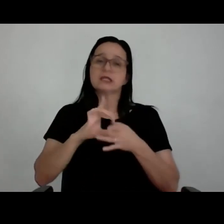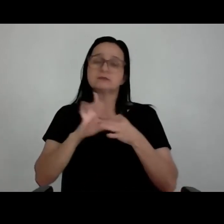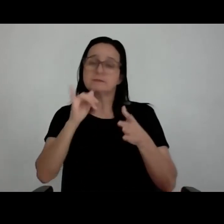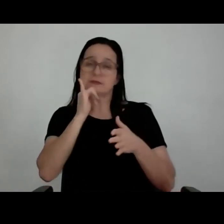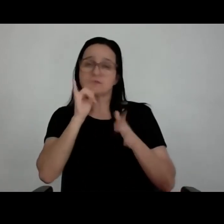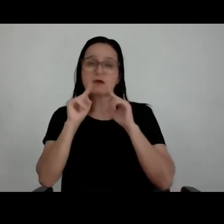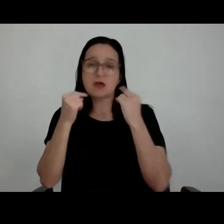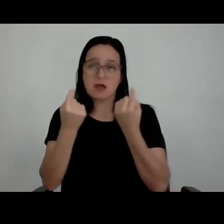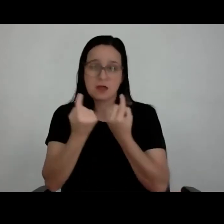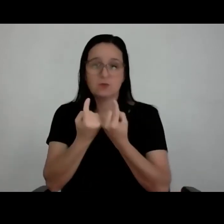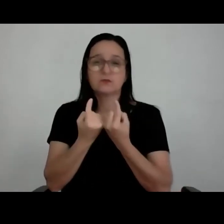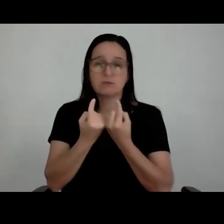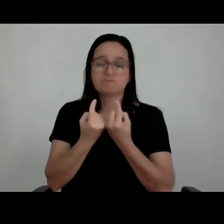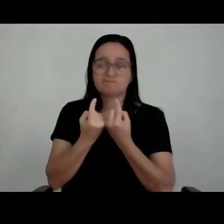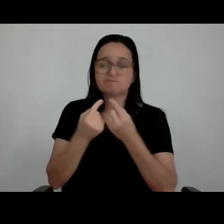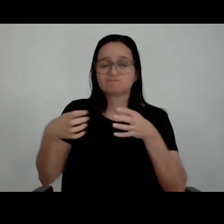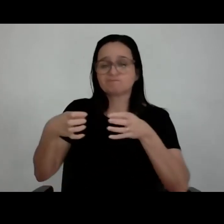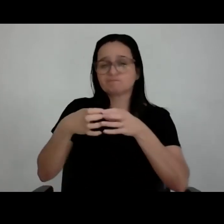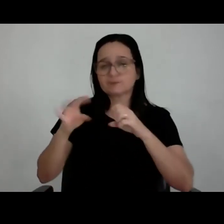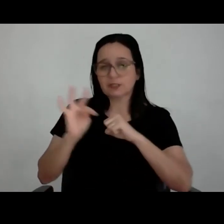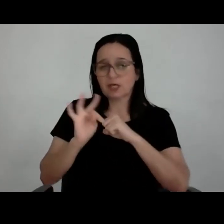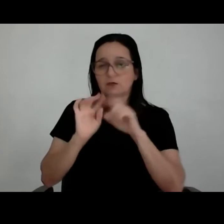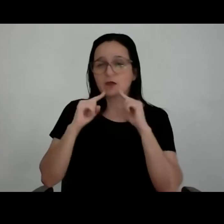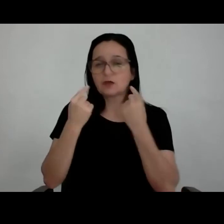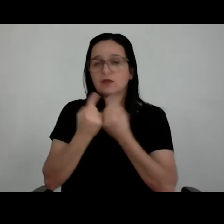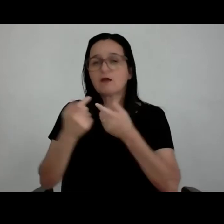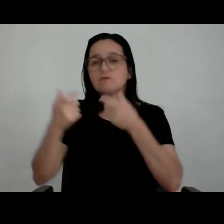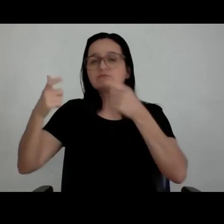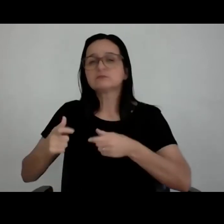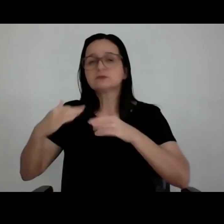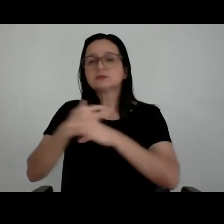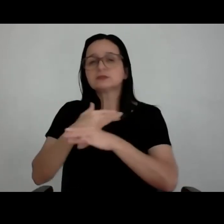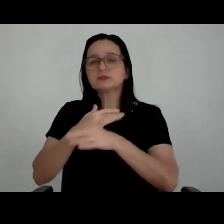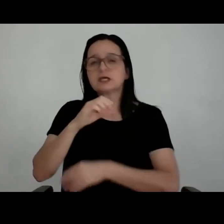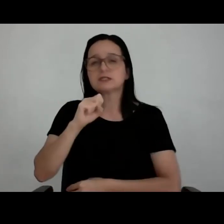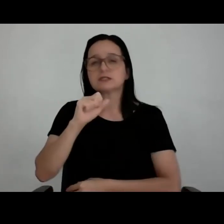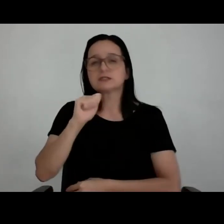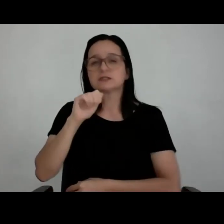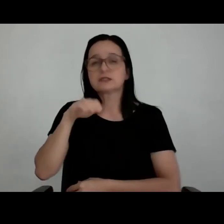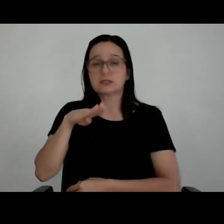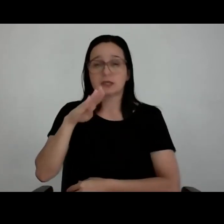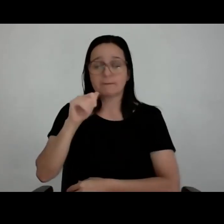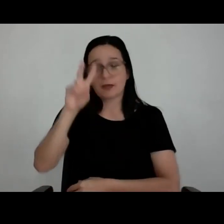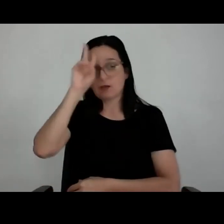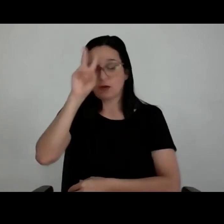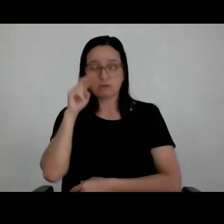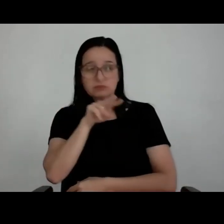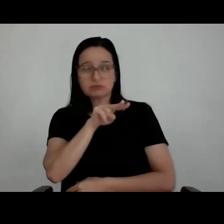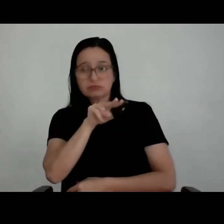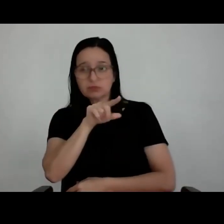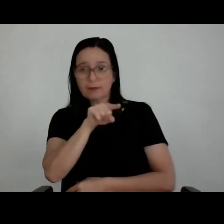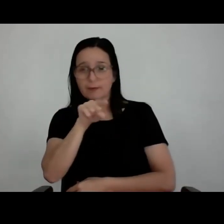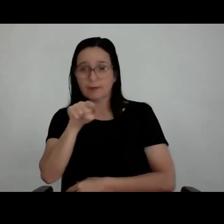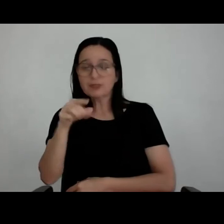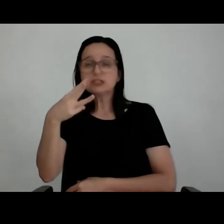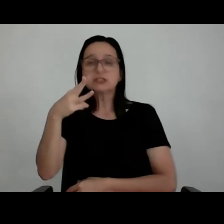técnicos, você, na cidade do Samba, por exemplo, eu lembro de sentar cinco mesas, eu contei, tinham quase 30 técnicos sentados naquela